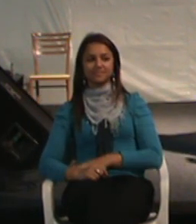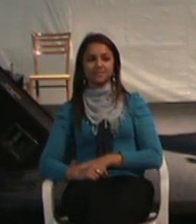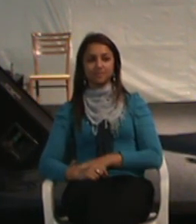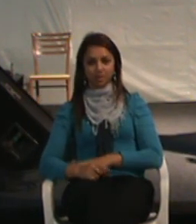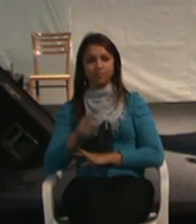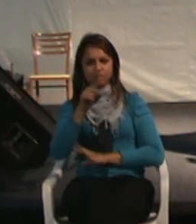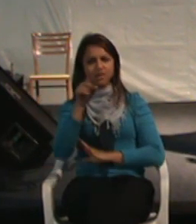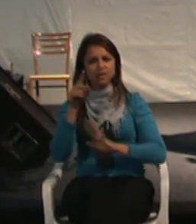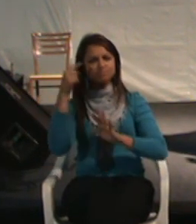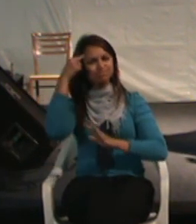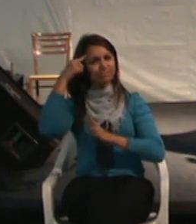Façam essa reflexão.